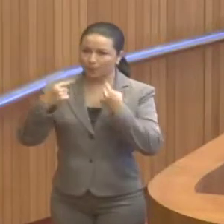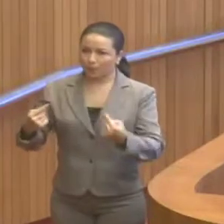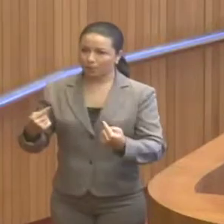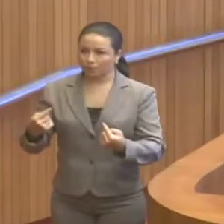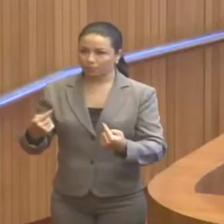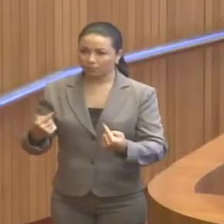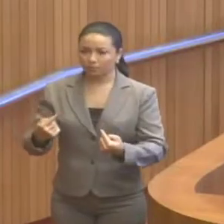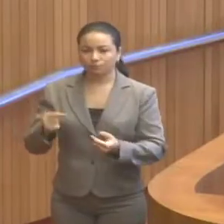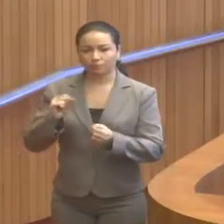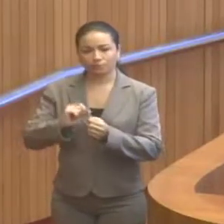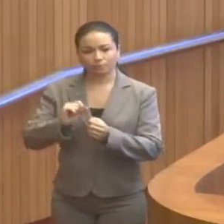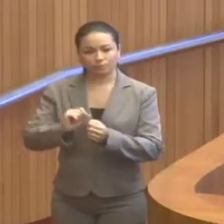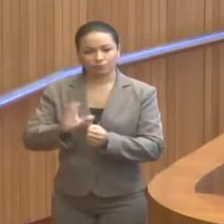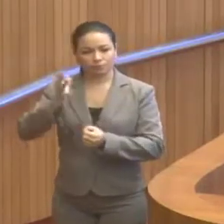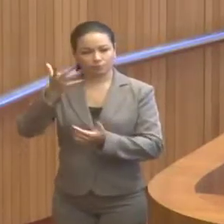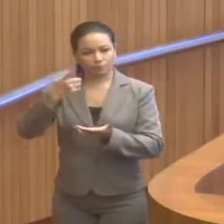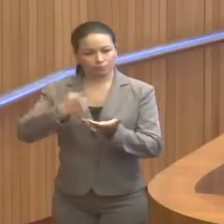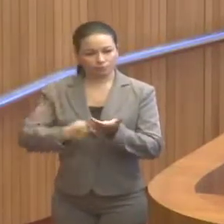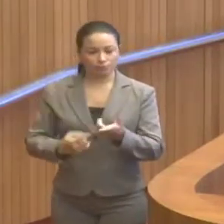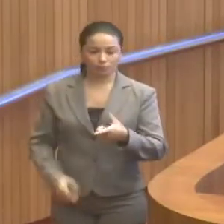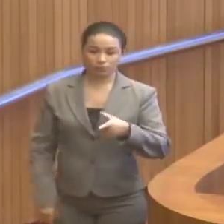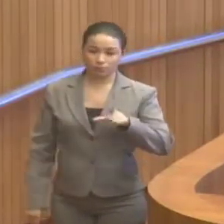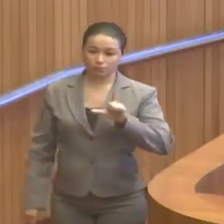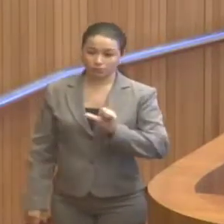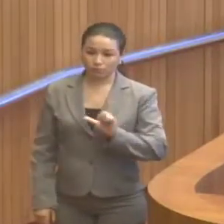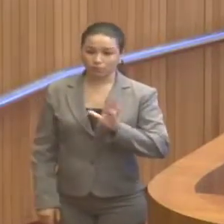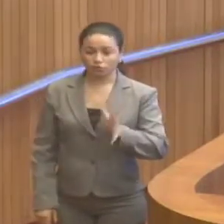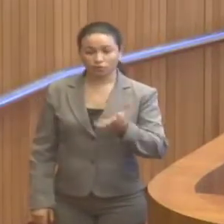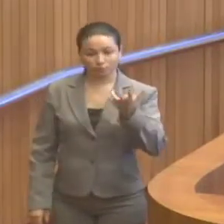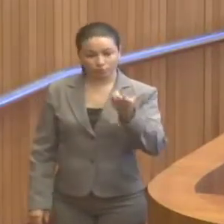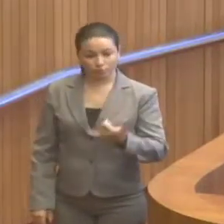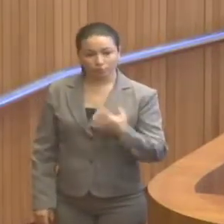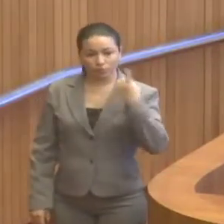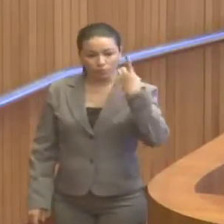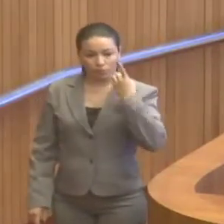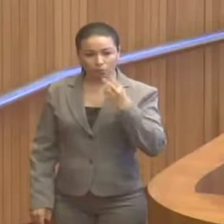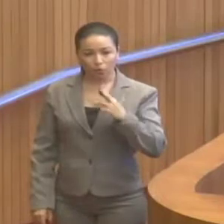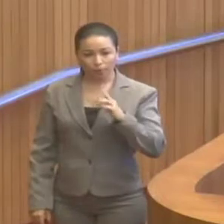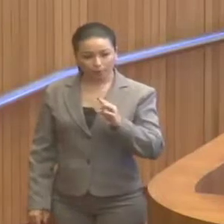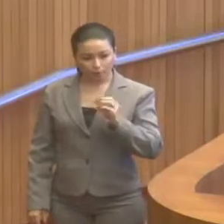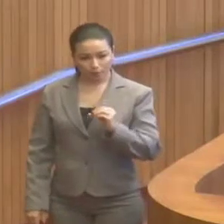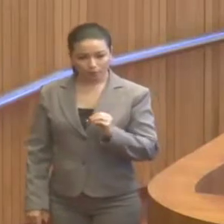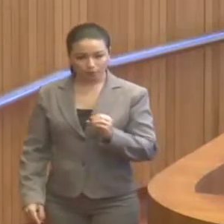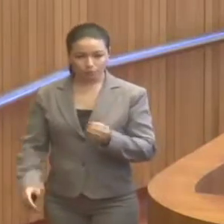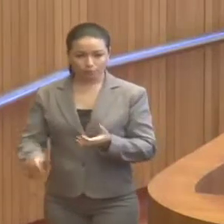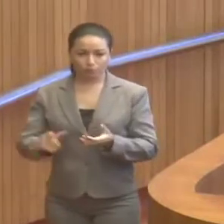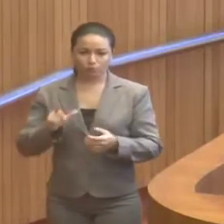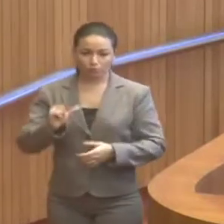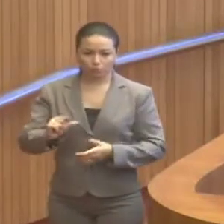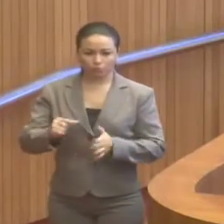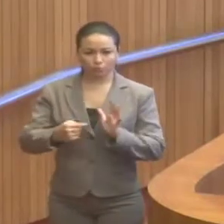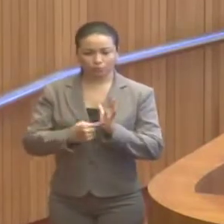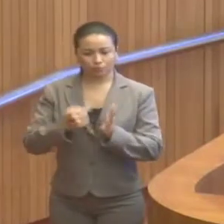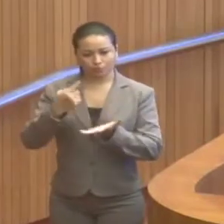o cumprimento do acordo anterior, ou melhor dizendo, deputado Alberto Costa, de parte desse acordo.